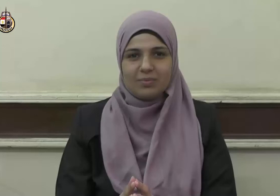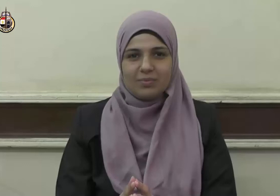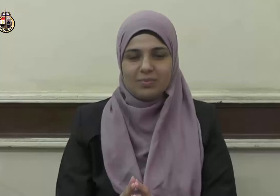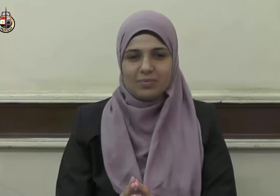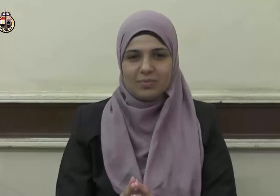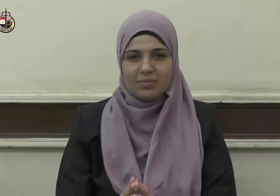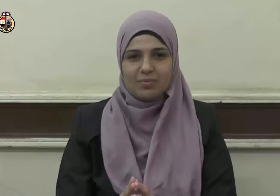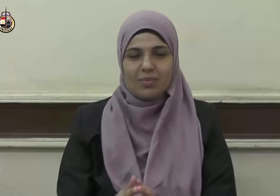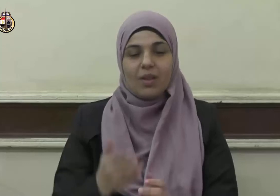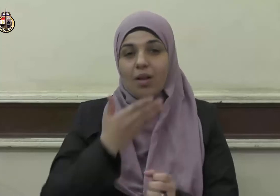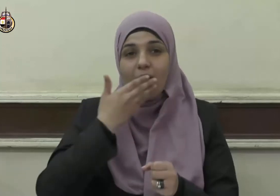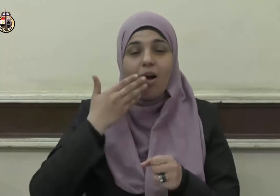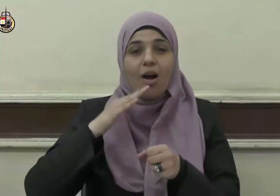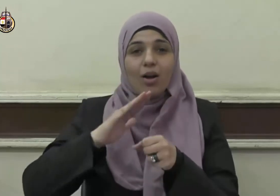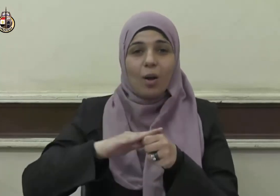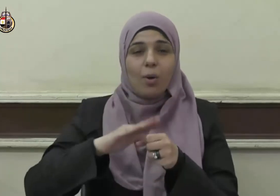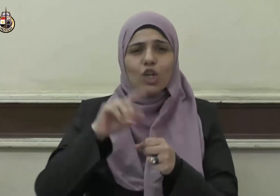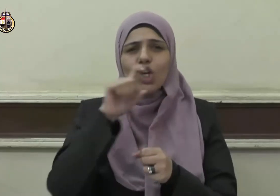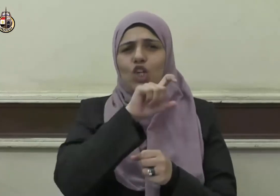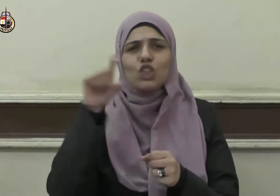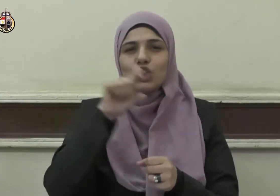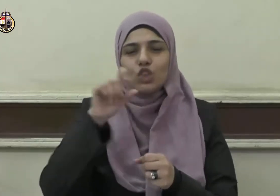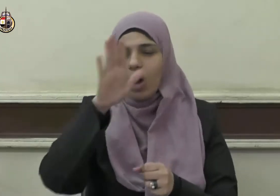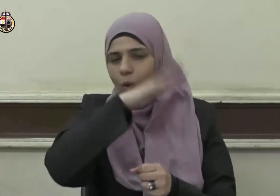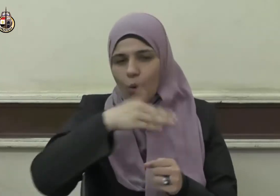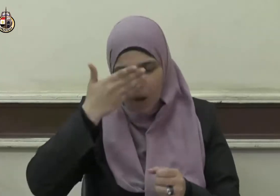رمضان شهر عبادة وعمل